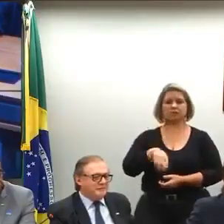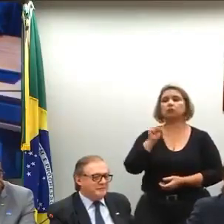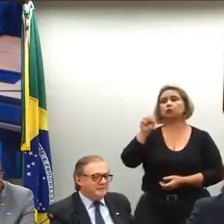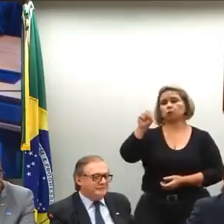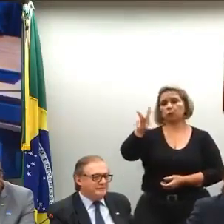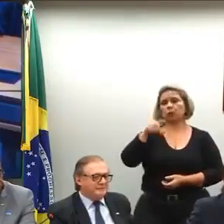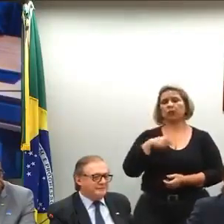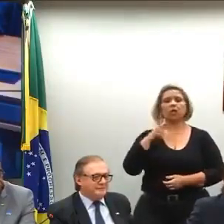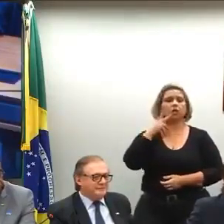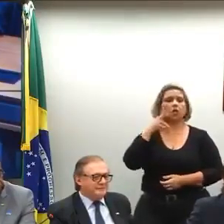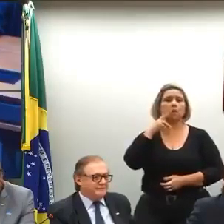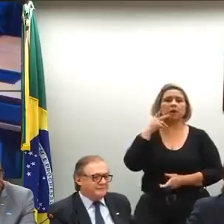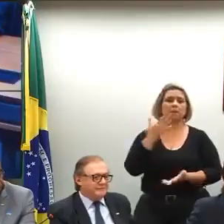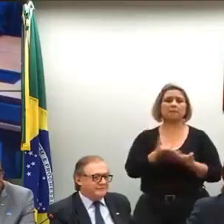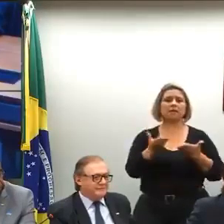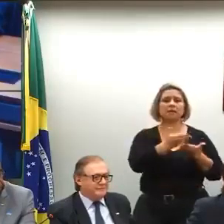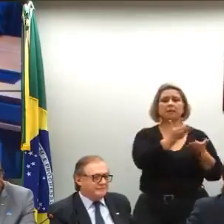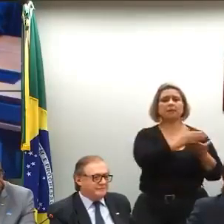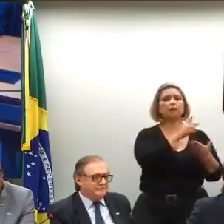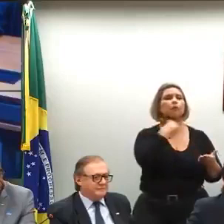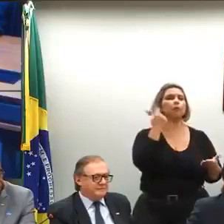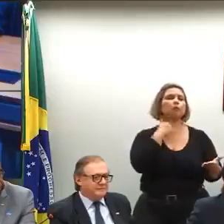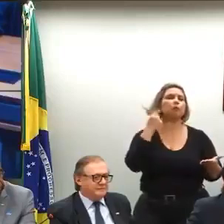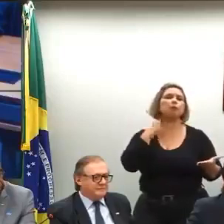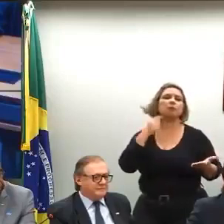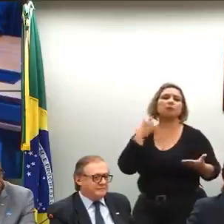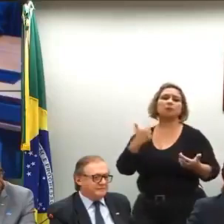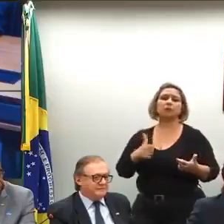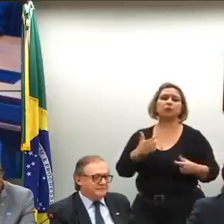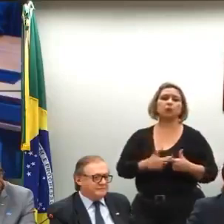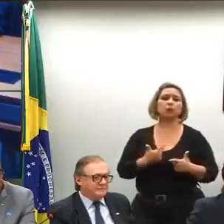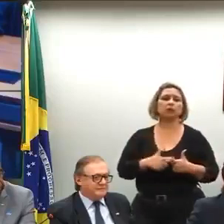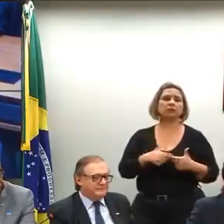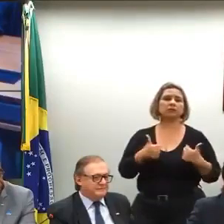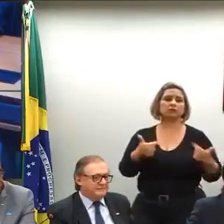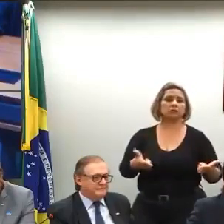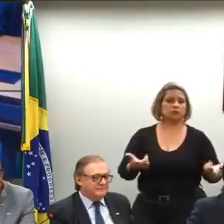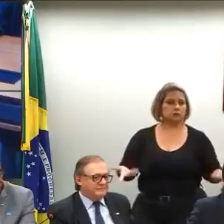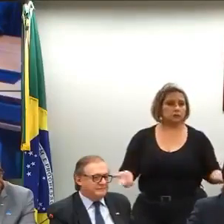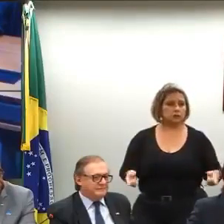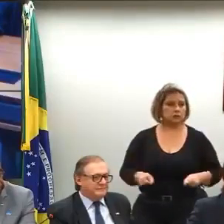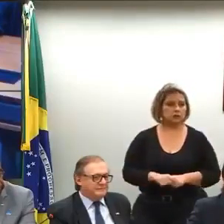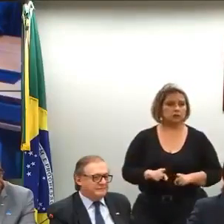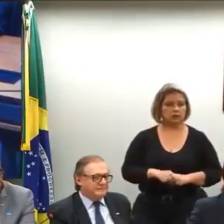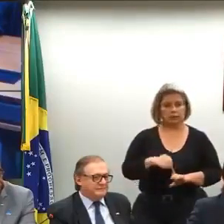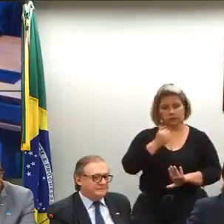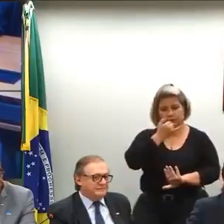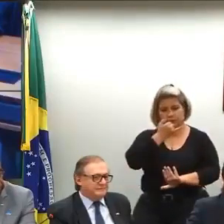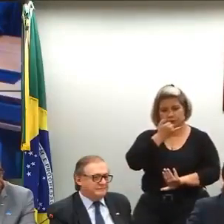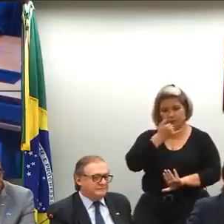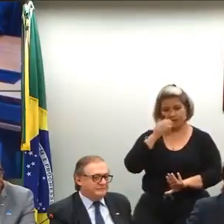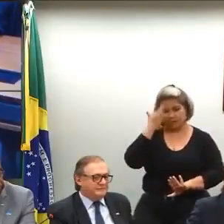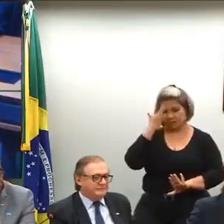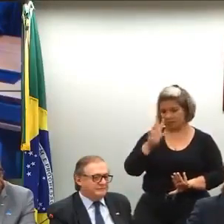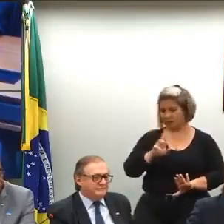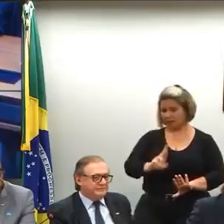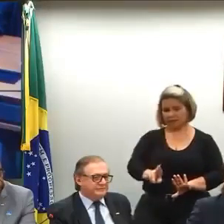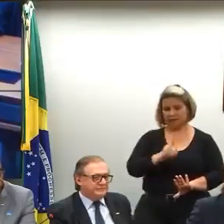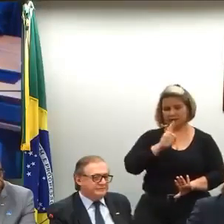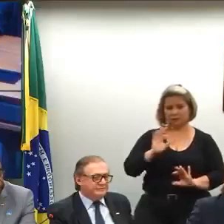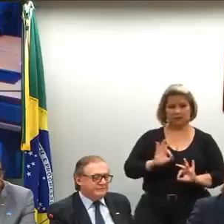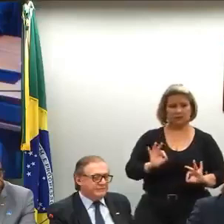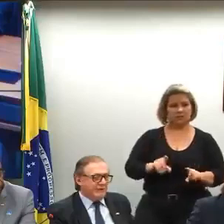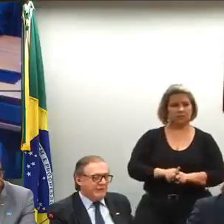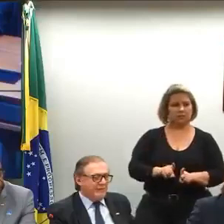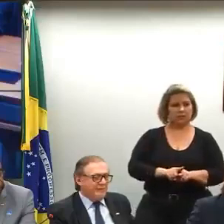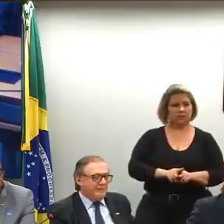a gente perder uma nação inteira que, simplesmente, nunca teve oportunidade. Eu não espero mais nenhuma resposta, eu já entendi que isso não vai acontecer. Então,